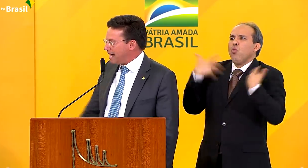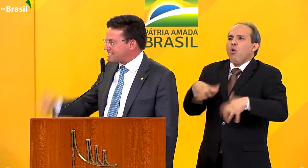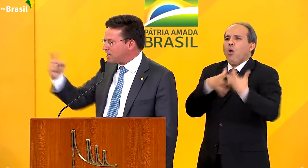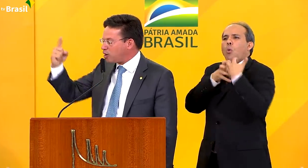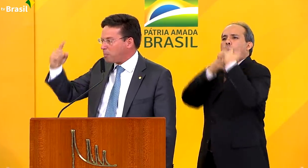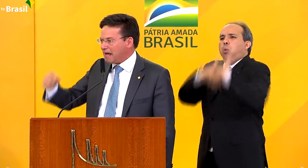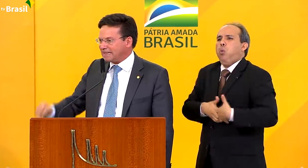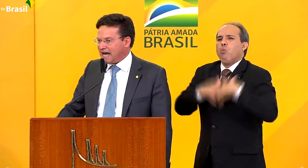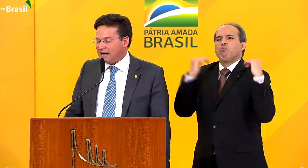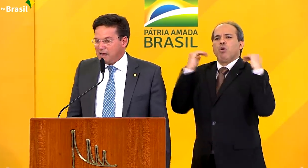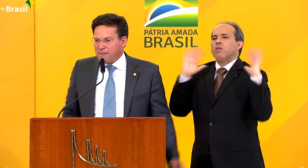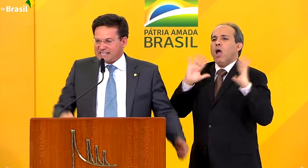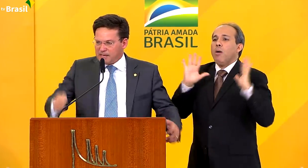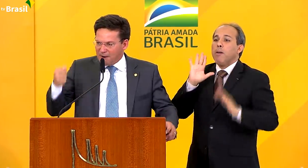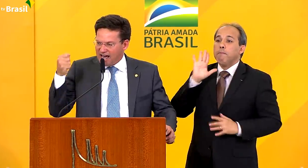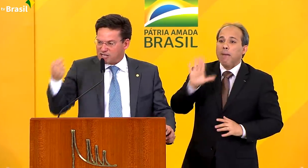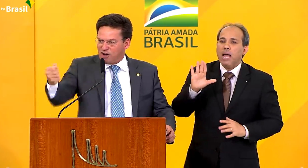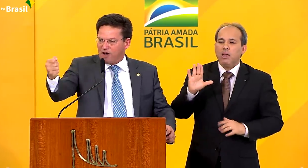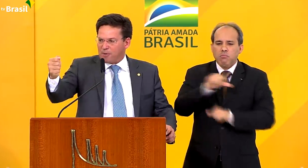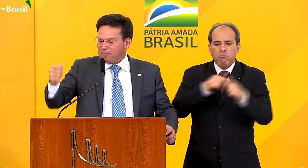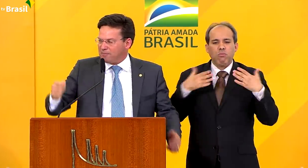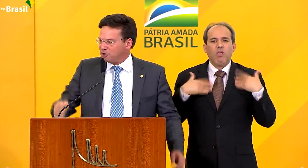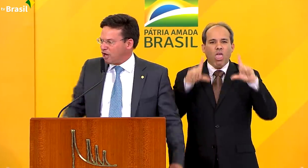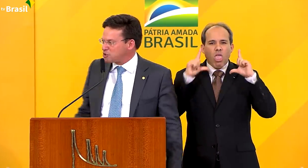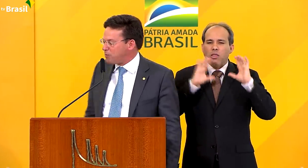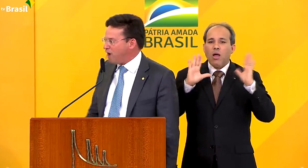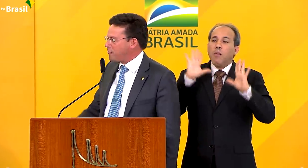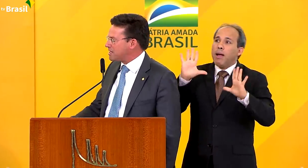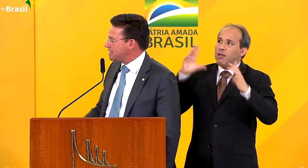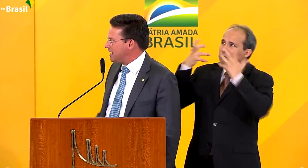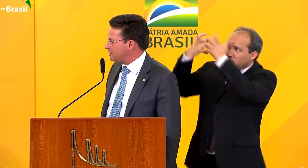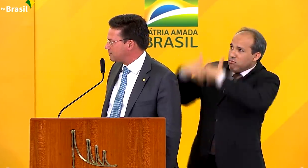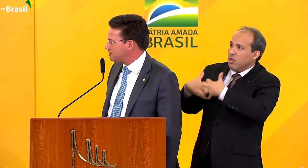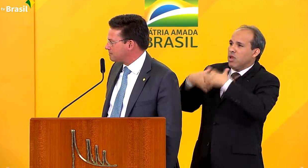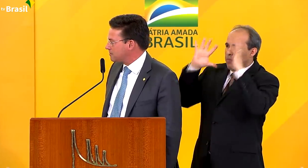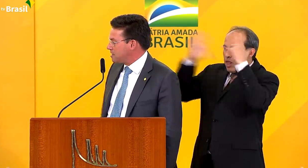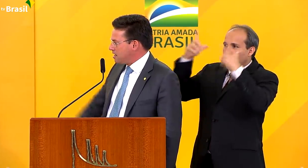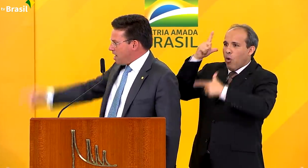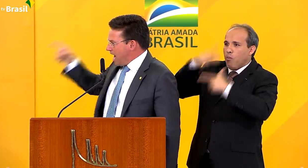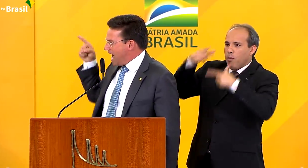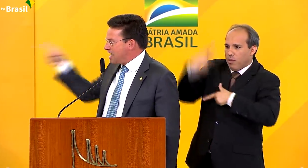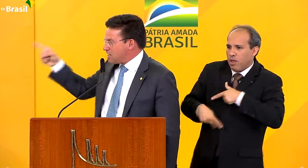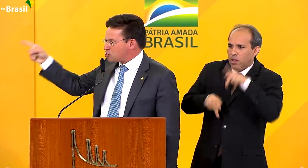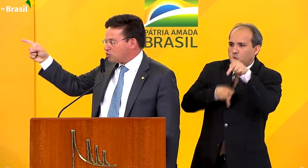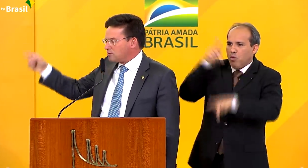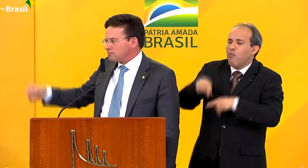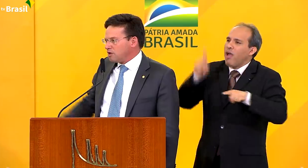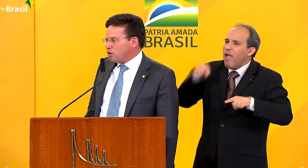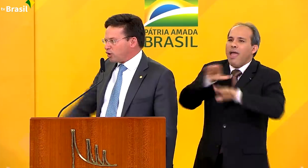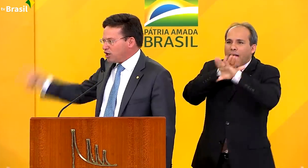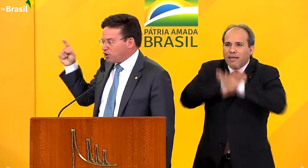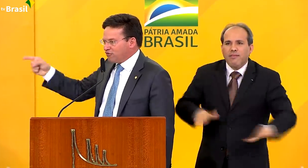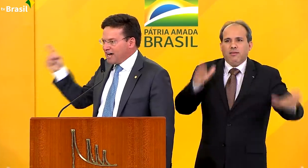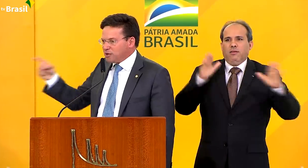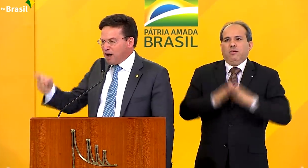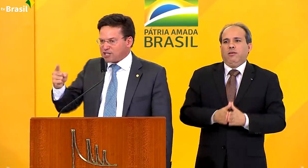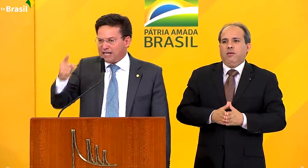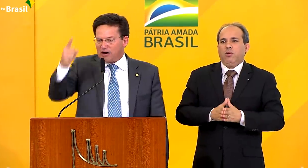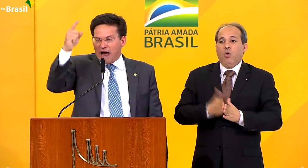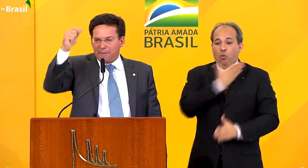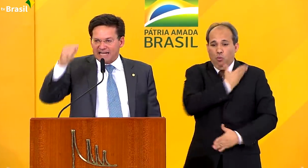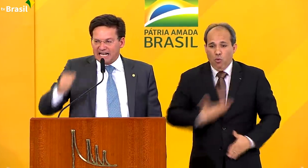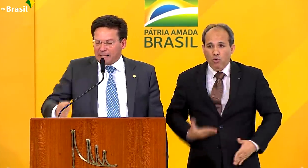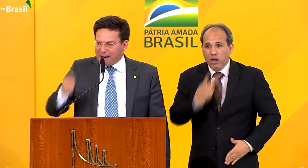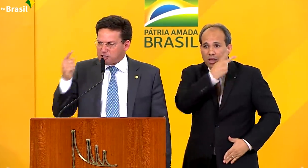para se locupletar, mas sim para resolver o problema do nosso povo, presidente. É isso o que o governo